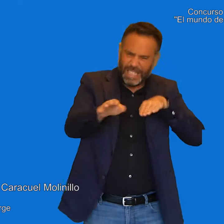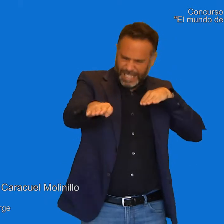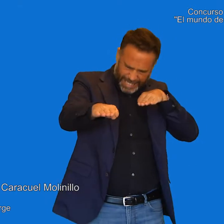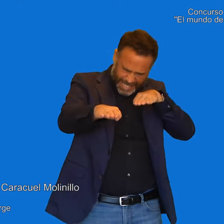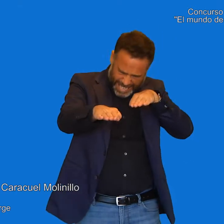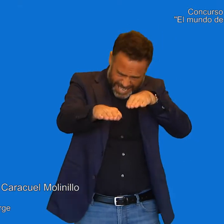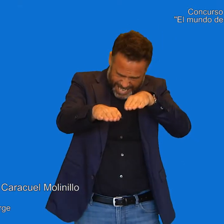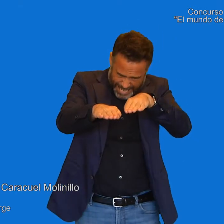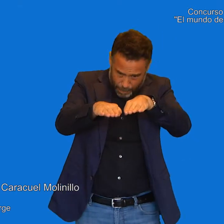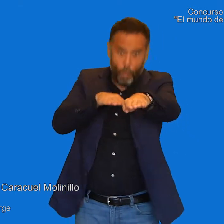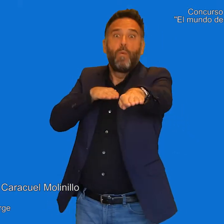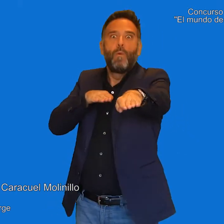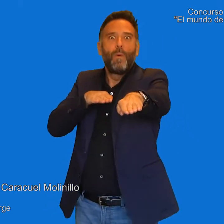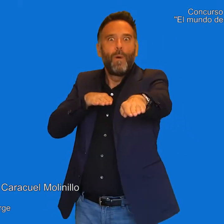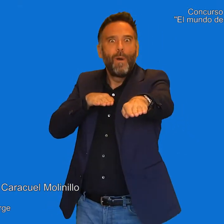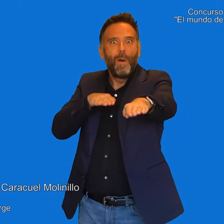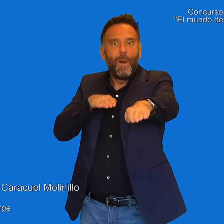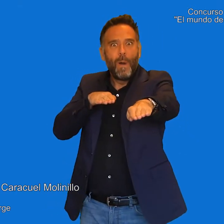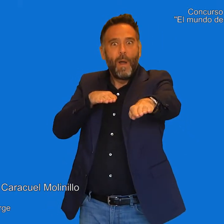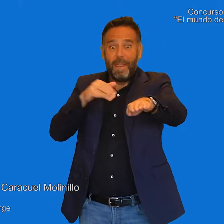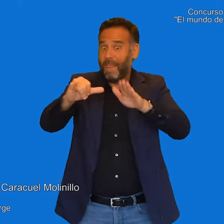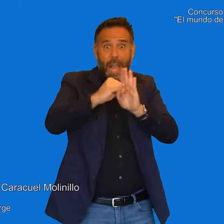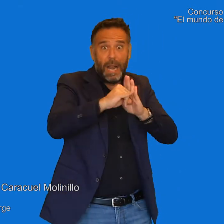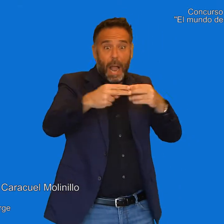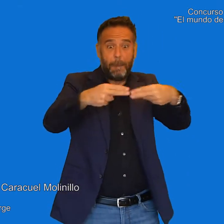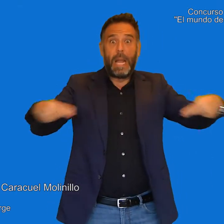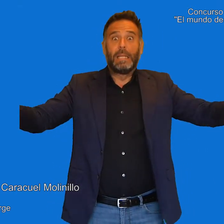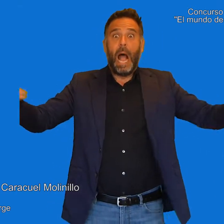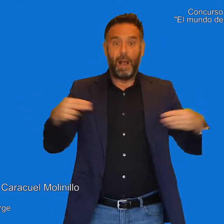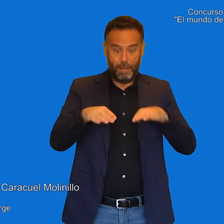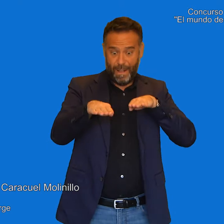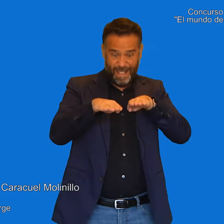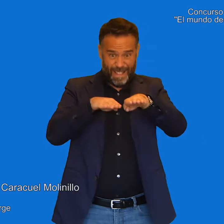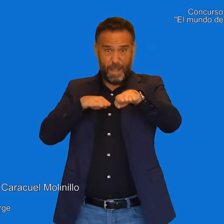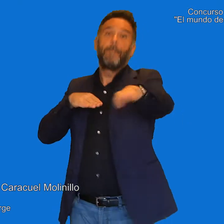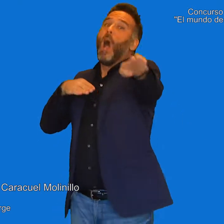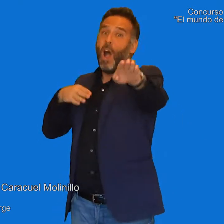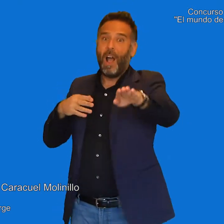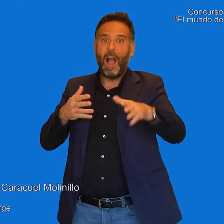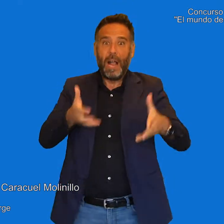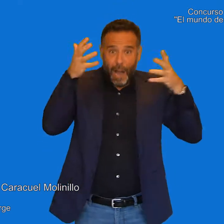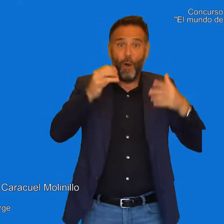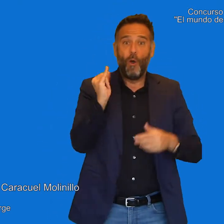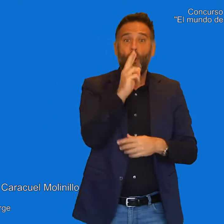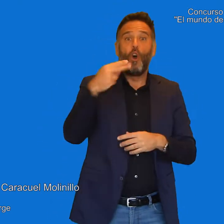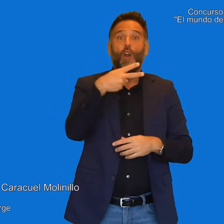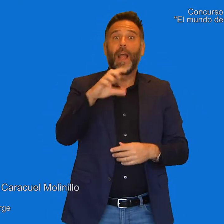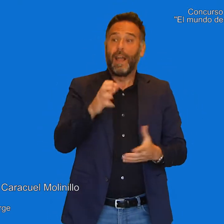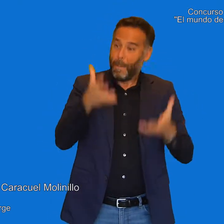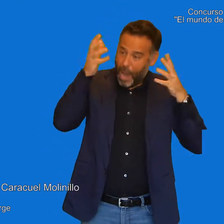pero la tortuga Jorge le adelantó. Estaba muy cerca de la meta hasta que ganó la tortuga Jorge. La